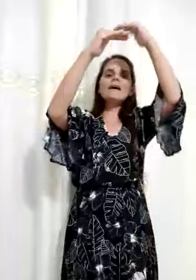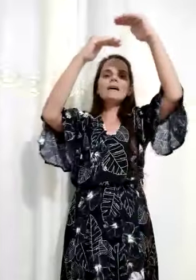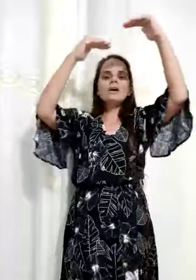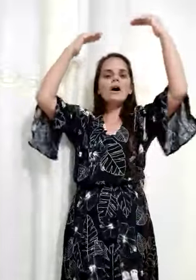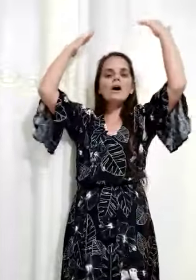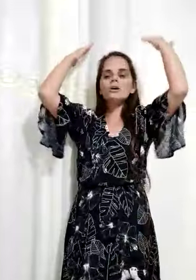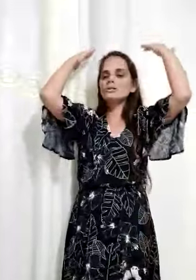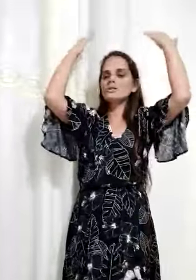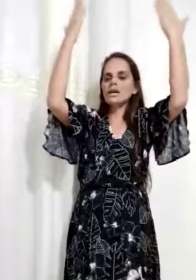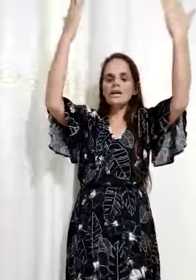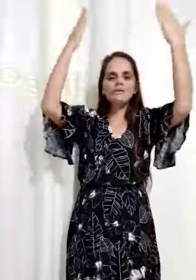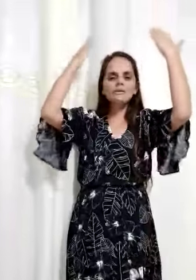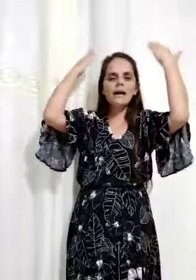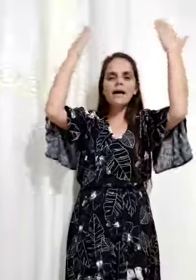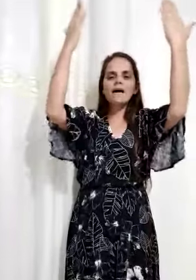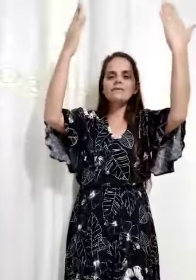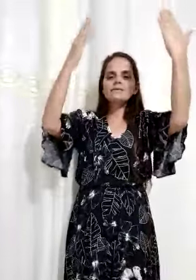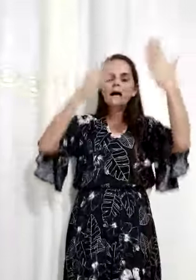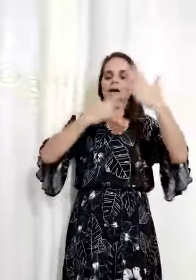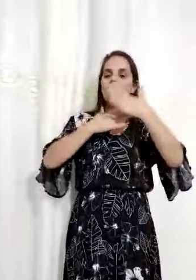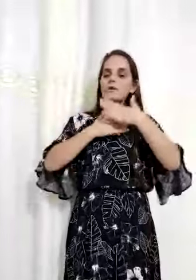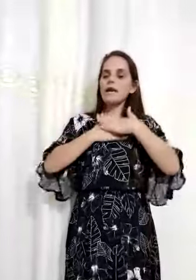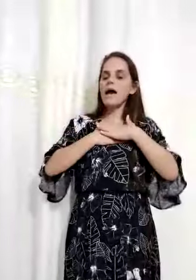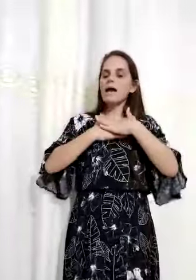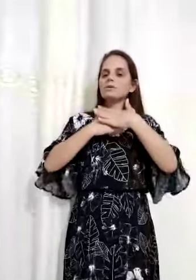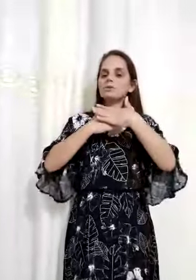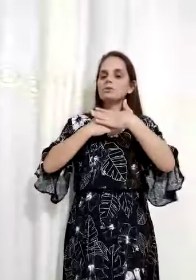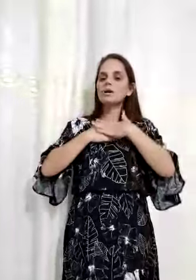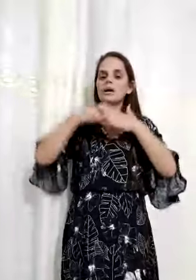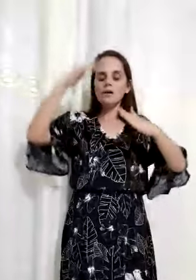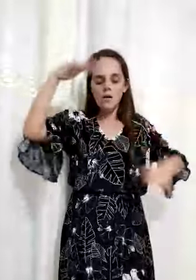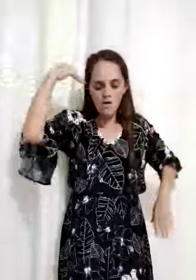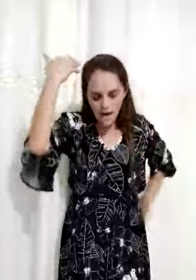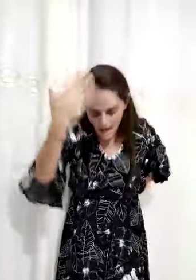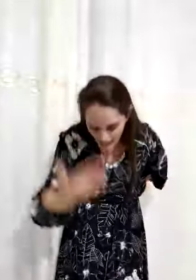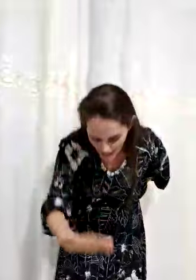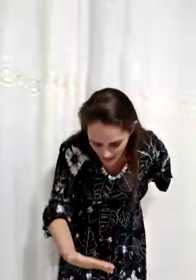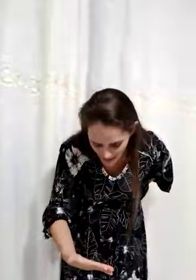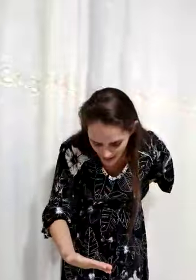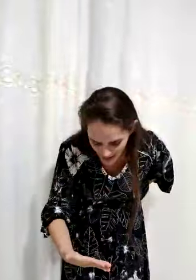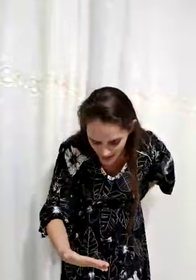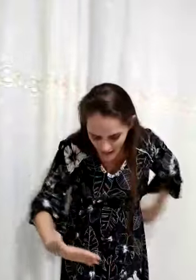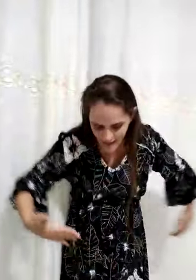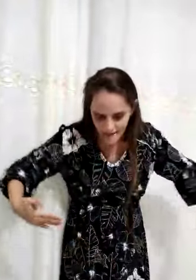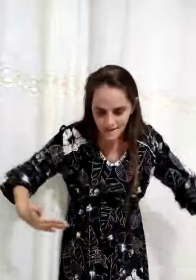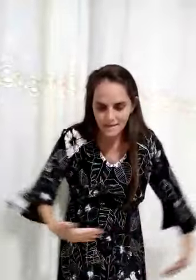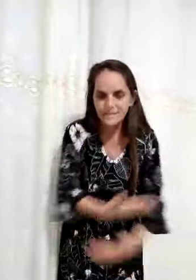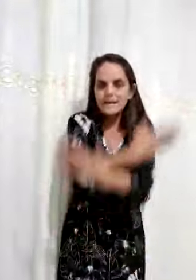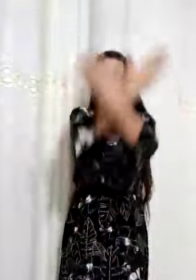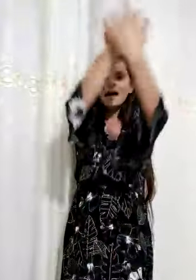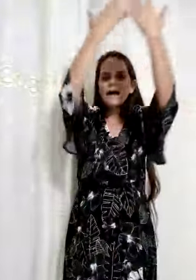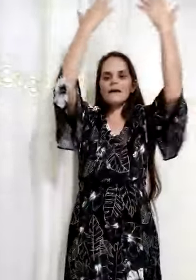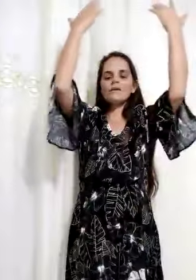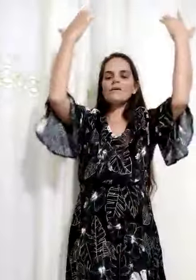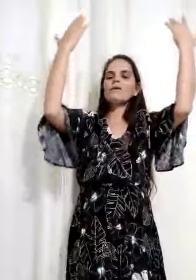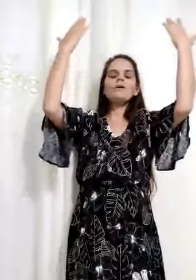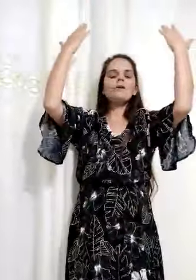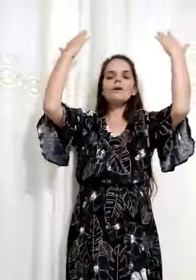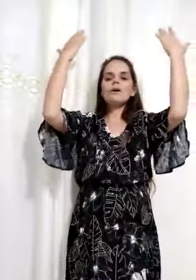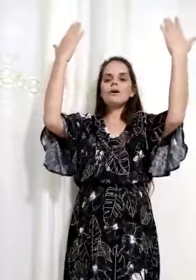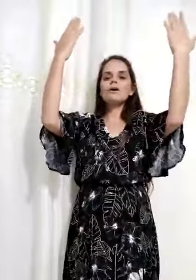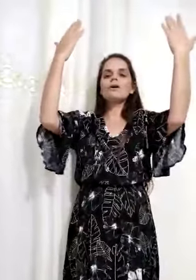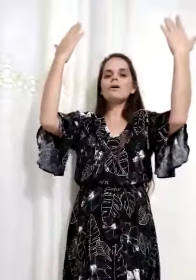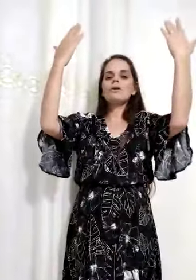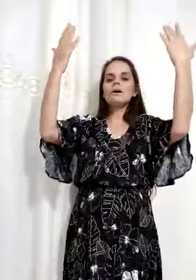contigo, Deus Eu quero Te honrar, Senhor